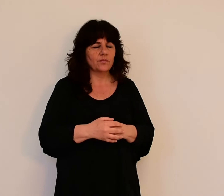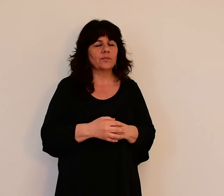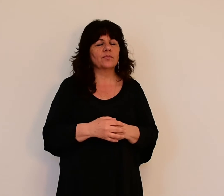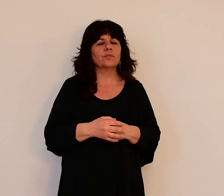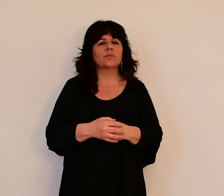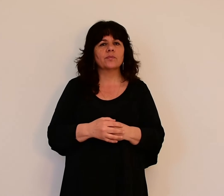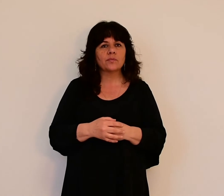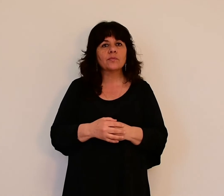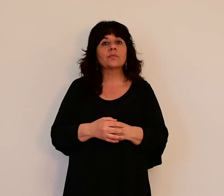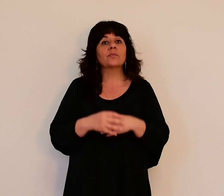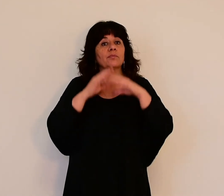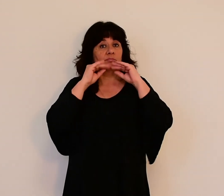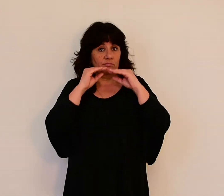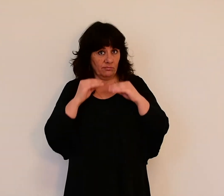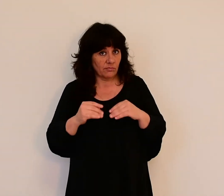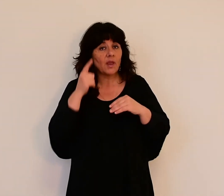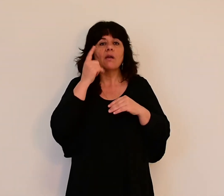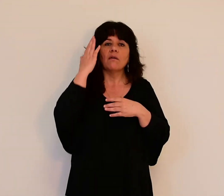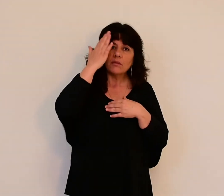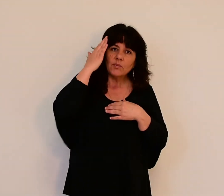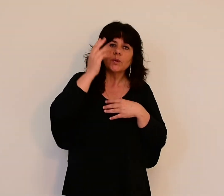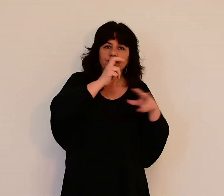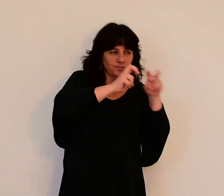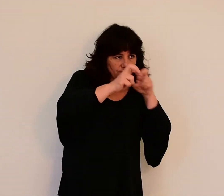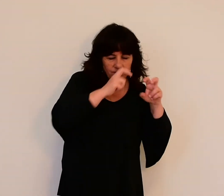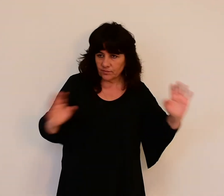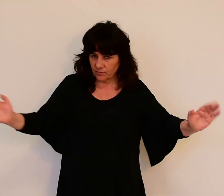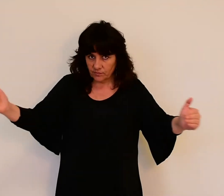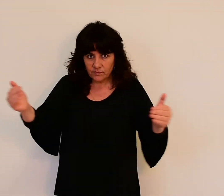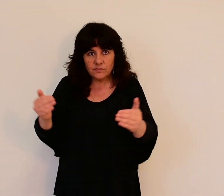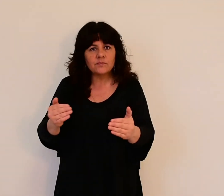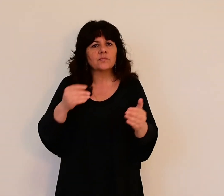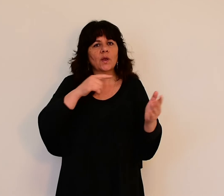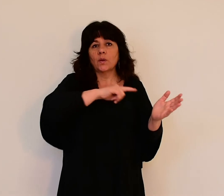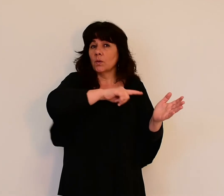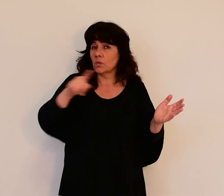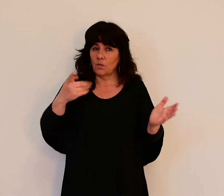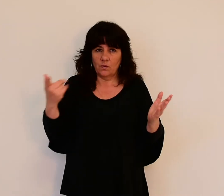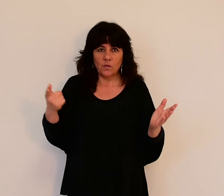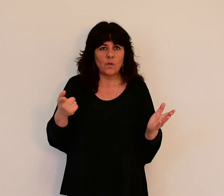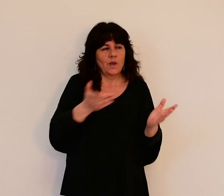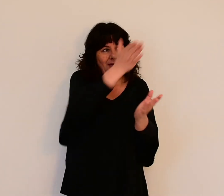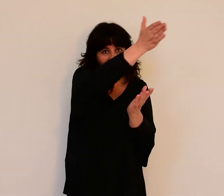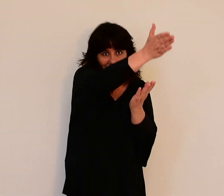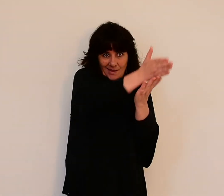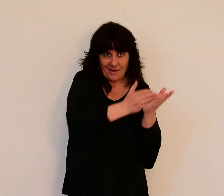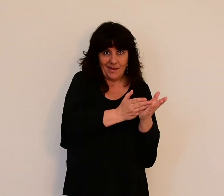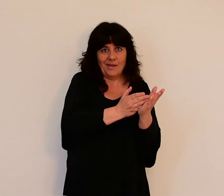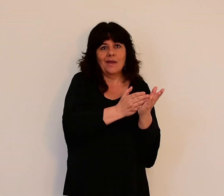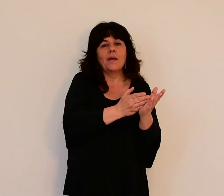Abraham prit tous ses animaux, les partagea en deux et plaça chaque moitié en face de